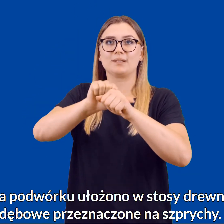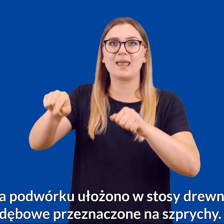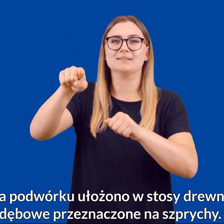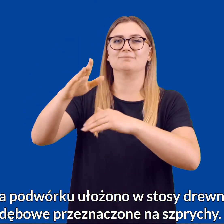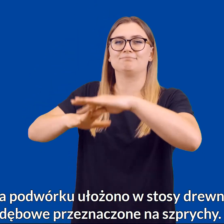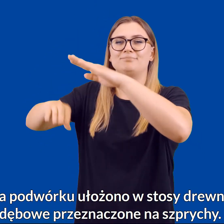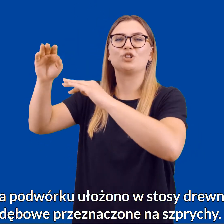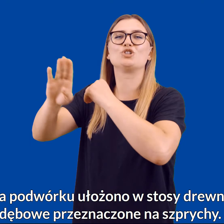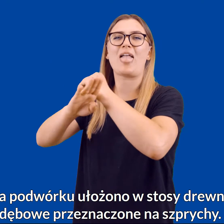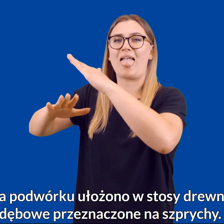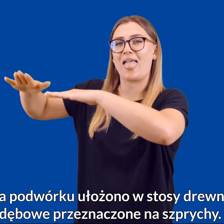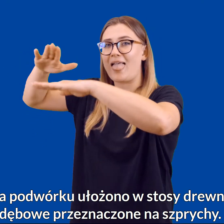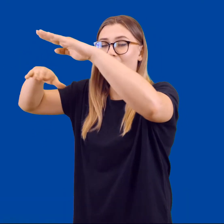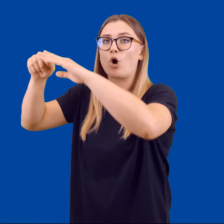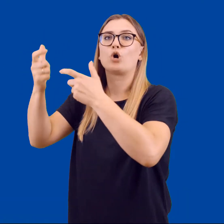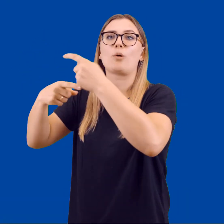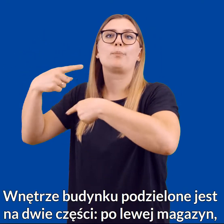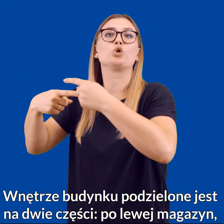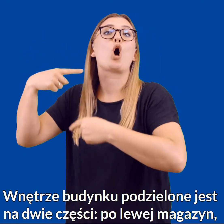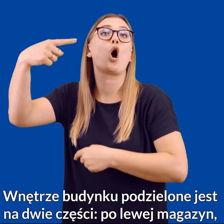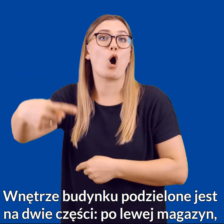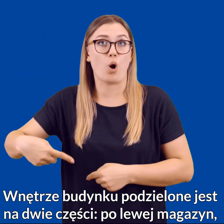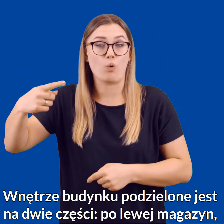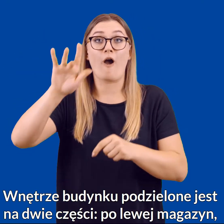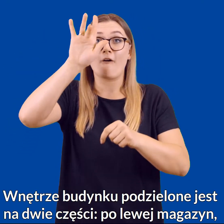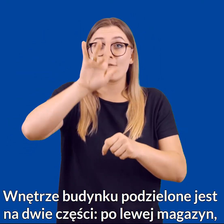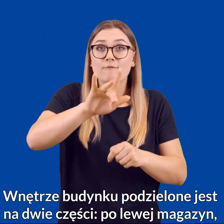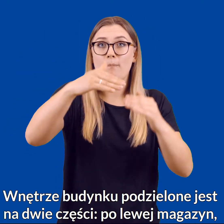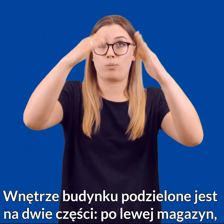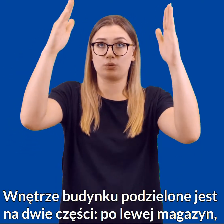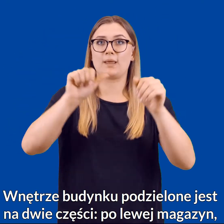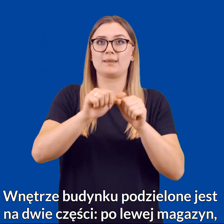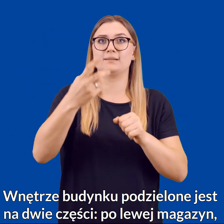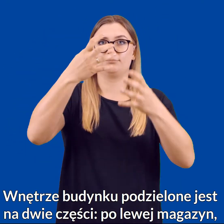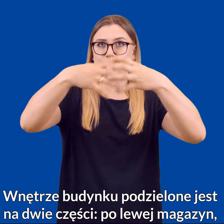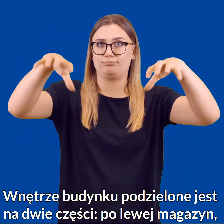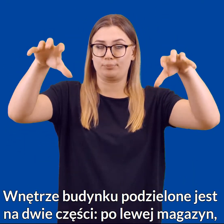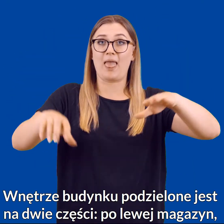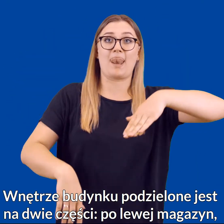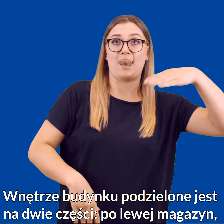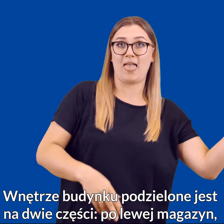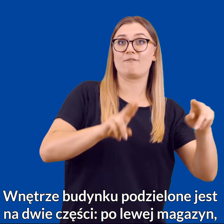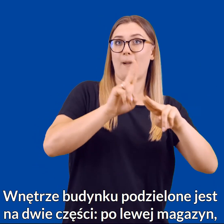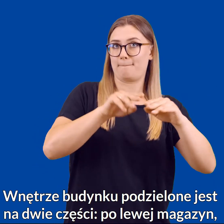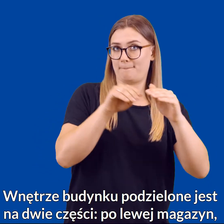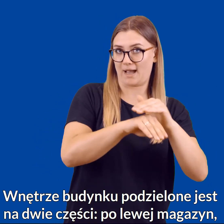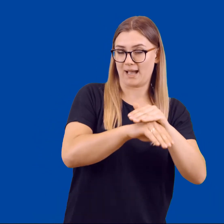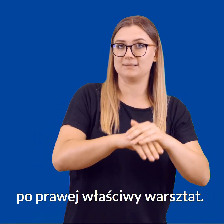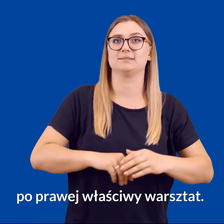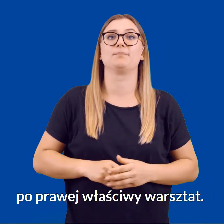dębowe przeznaczone na szprychy. Wnętrze budynku podzielone jest na dwie części. Po lewej magazyn, po prawej